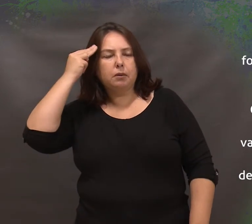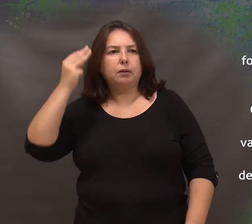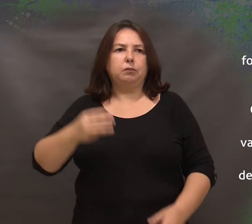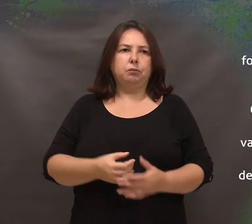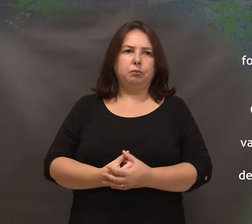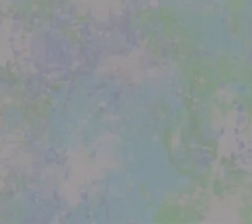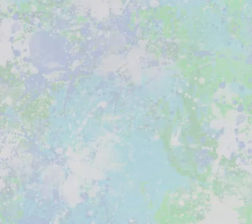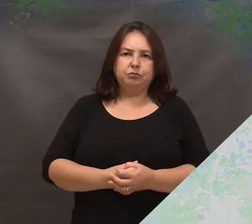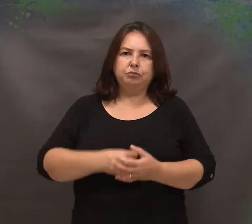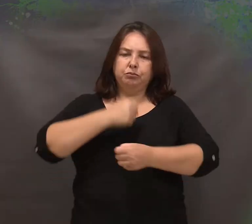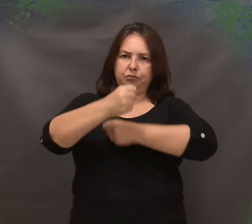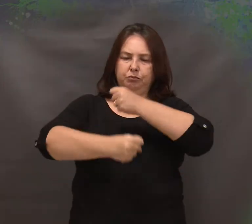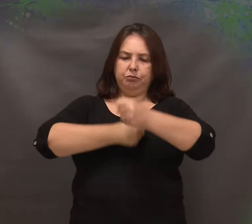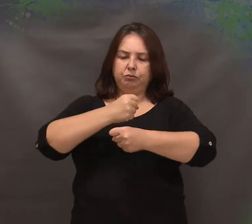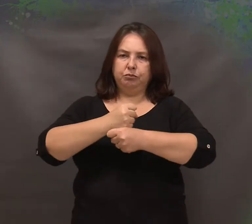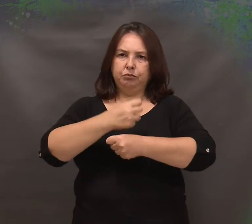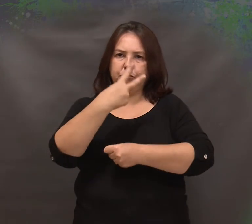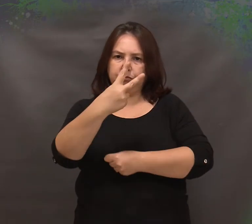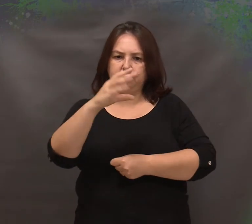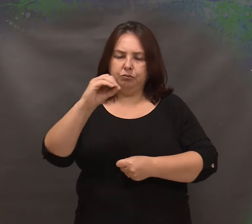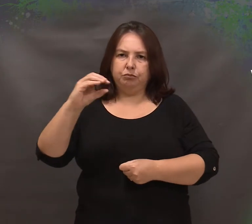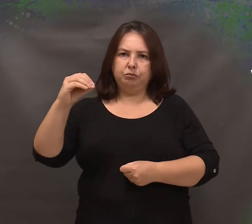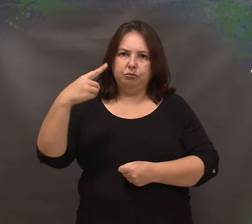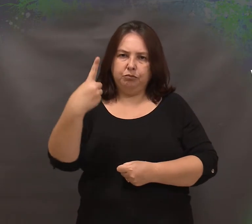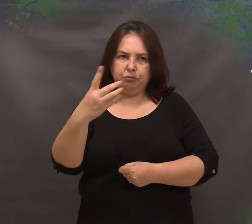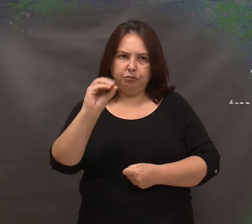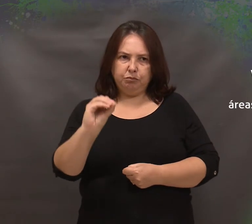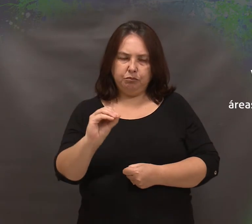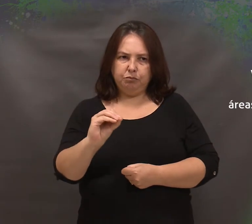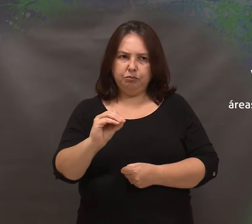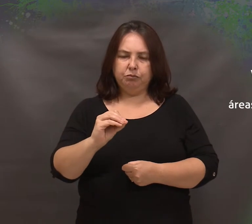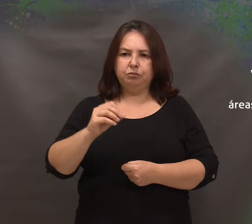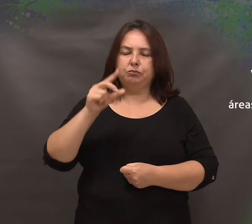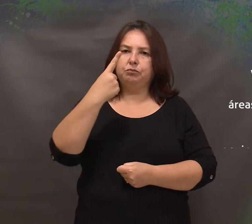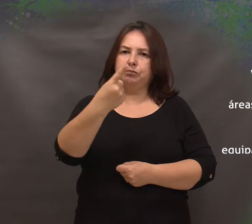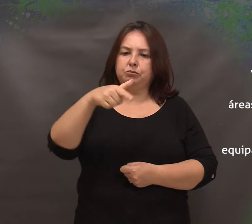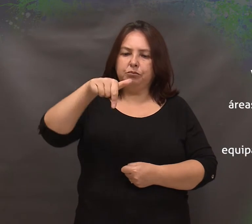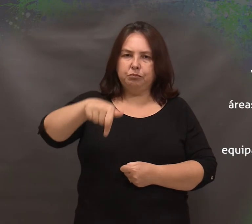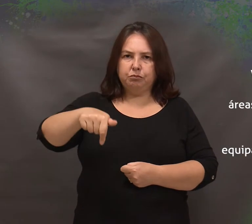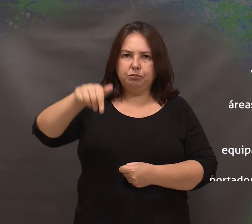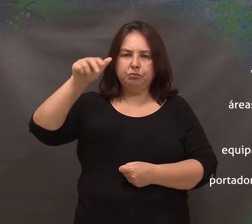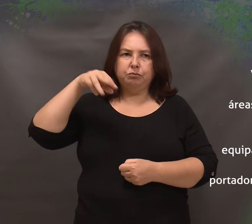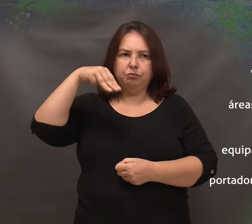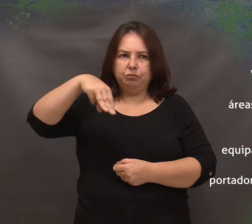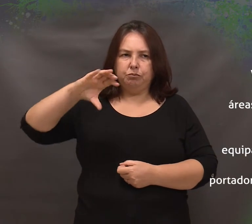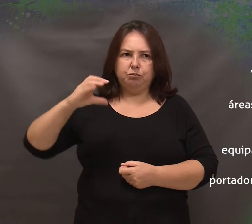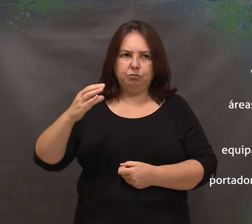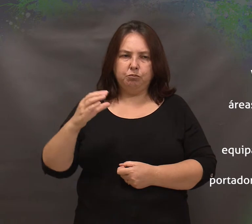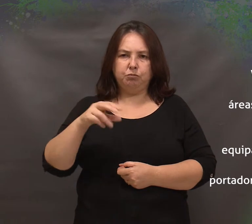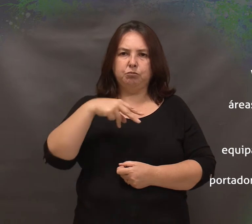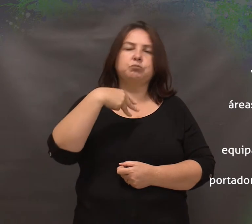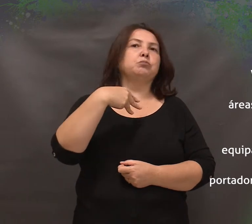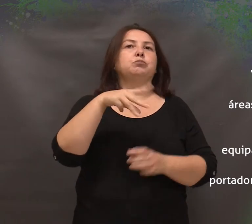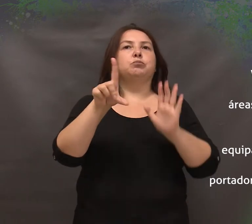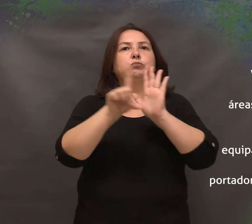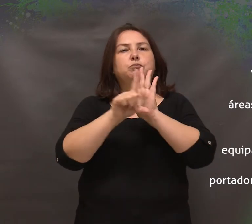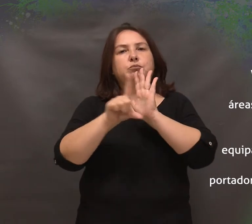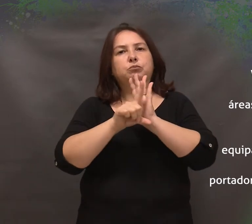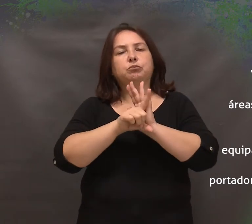No ano de 2010, em 17 de março, a PL 7331 do